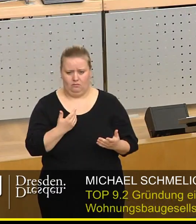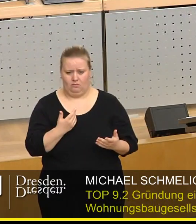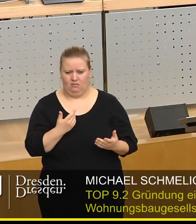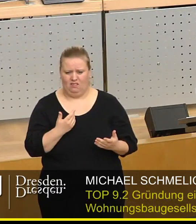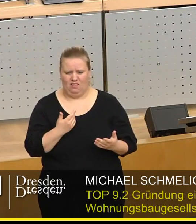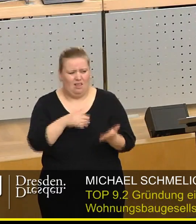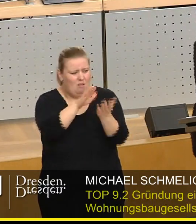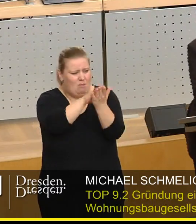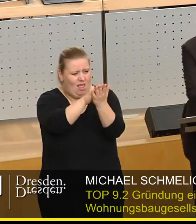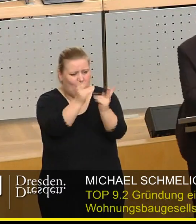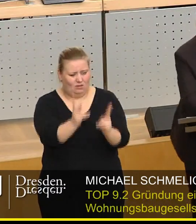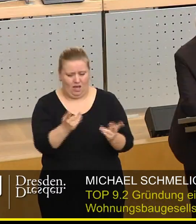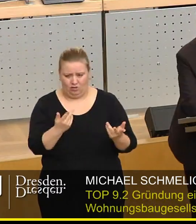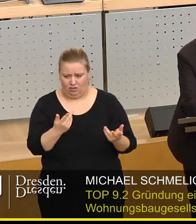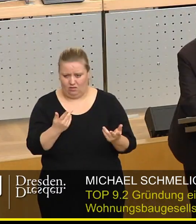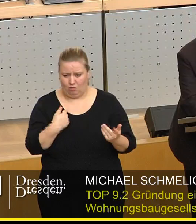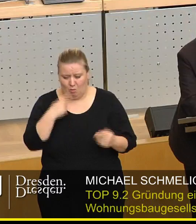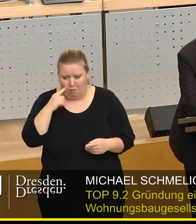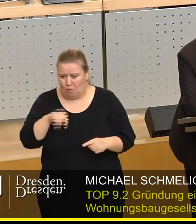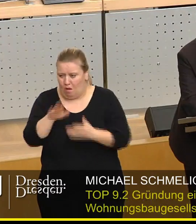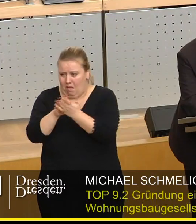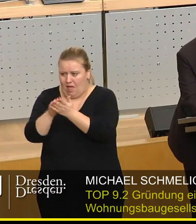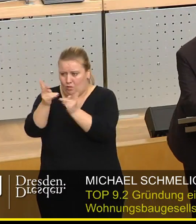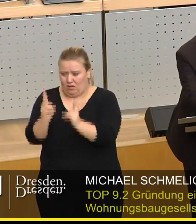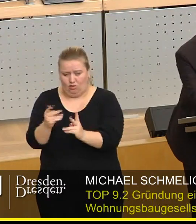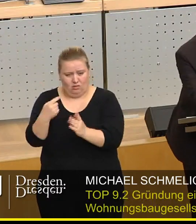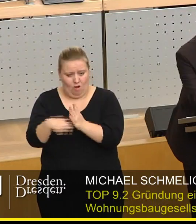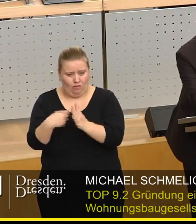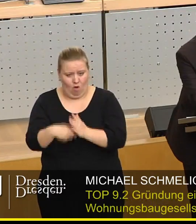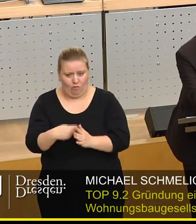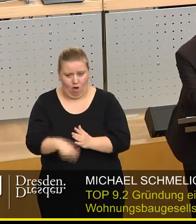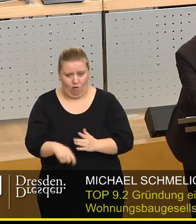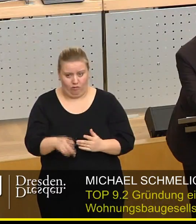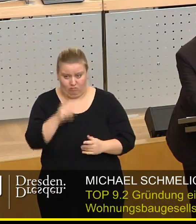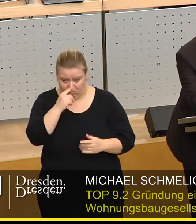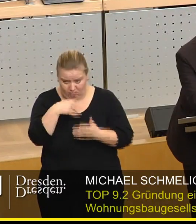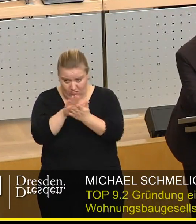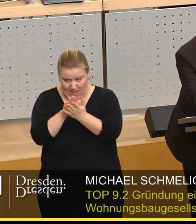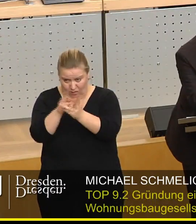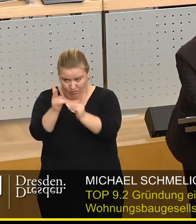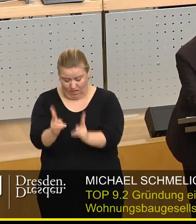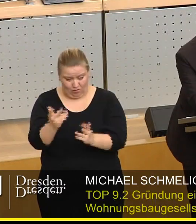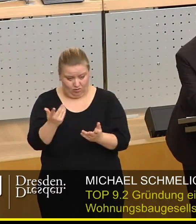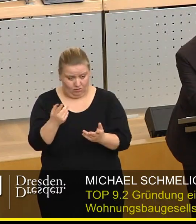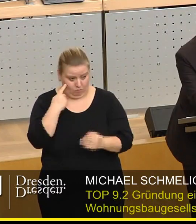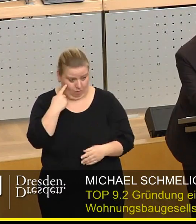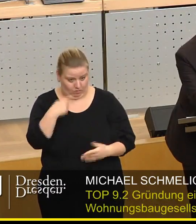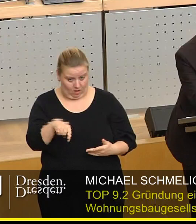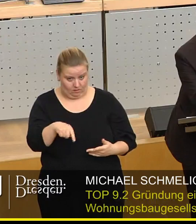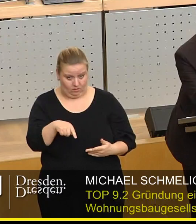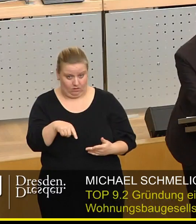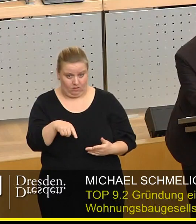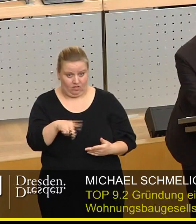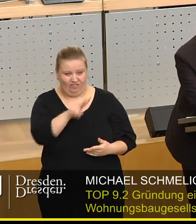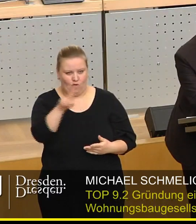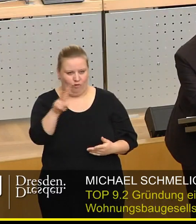Belegungsrechte, wir kaufen lieber Belegungsrechte, um die Belegungsrechte, die gegenwärtig wir bei der